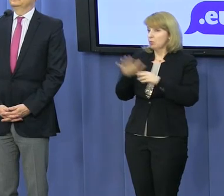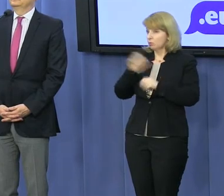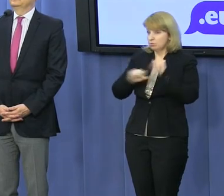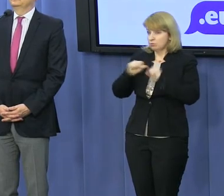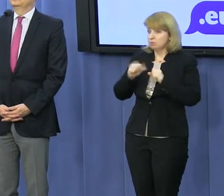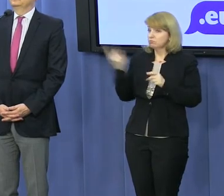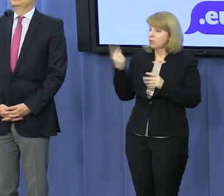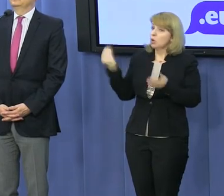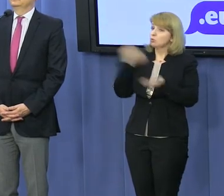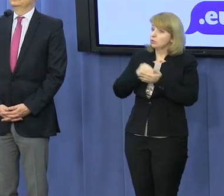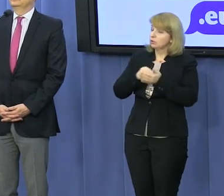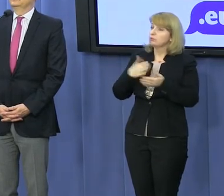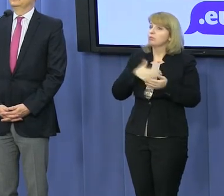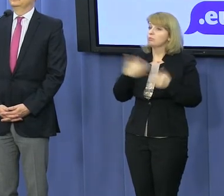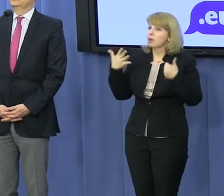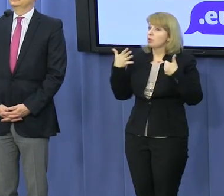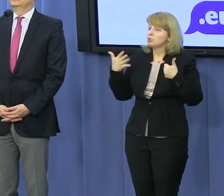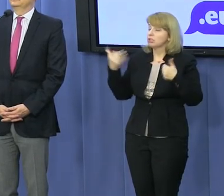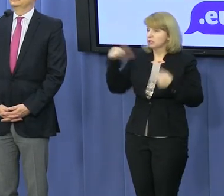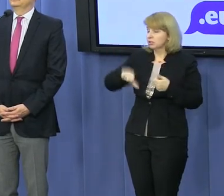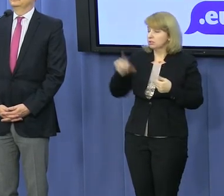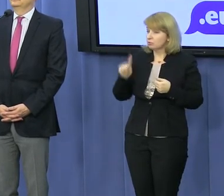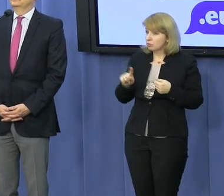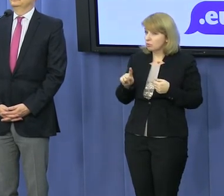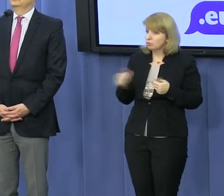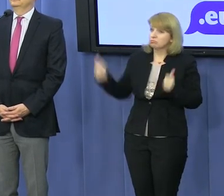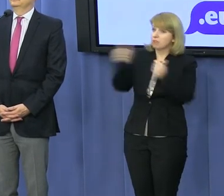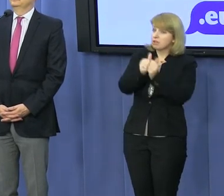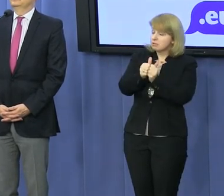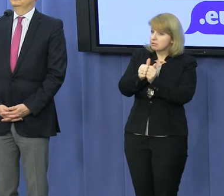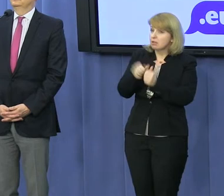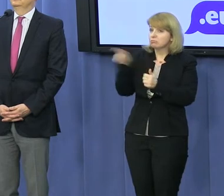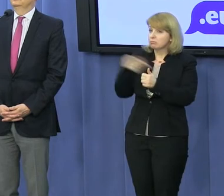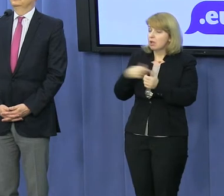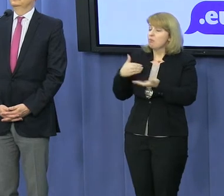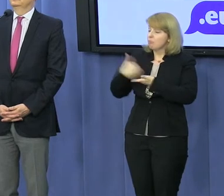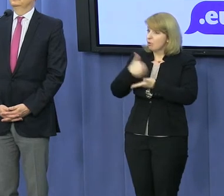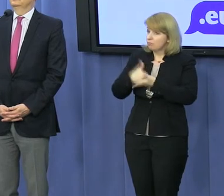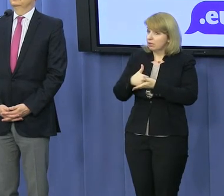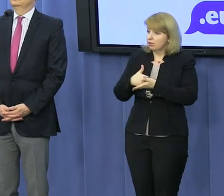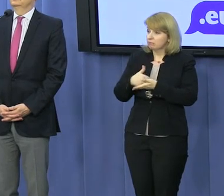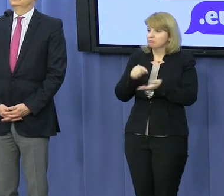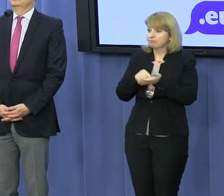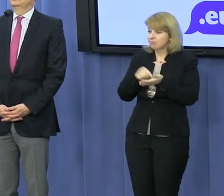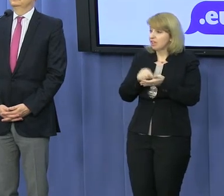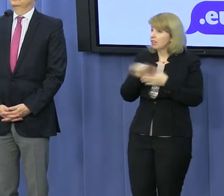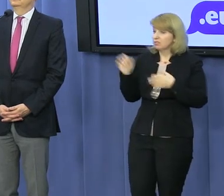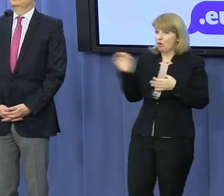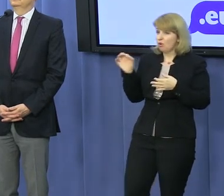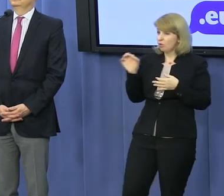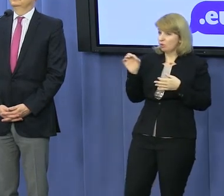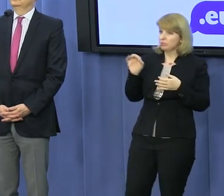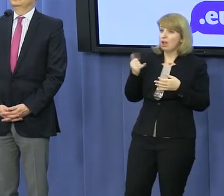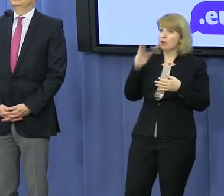otrzymuje 6 tysięcy złotych na tak zwanego asystenta, który się tym posłem zajmuje. I to pokazuje skalę obłudy, że w przypadku